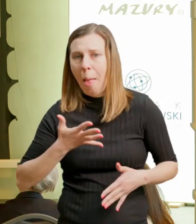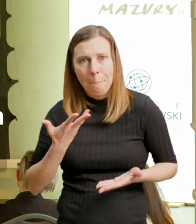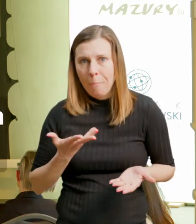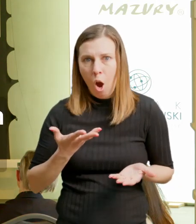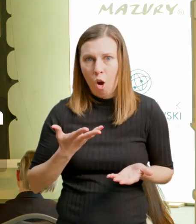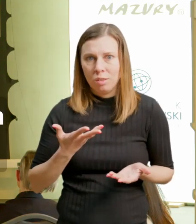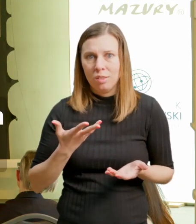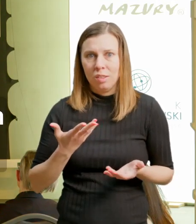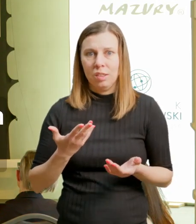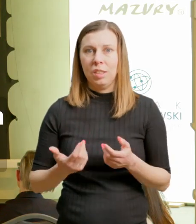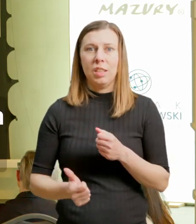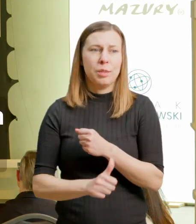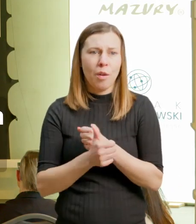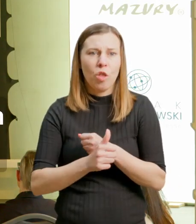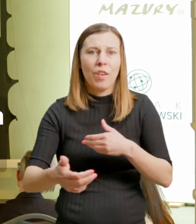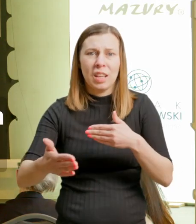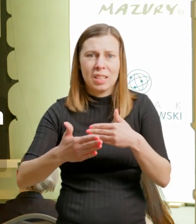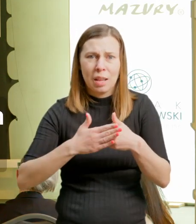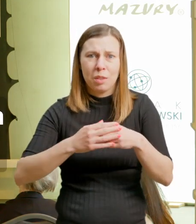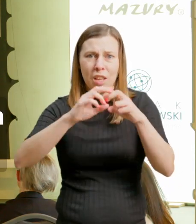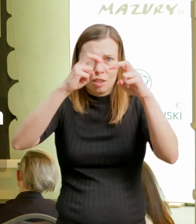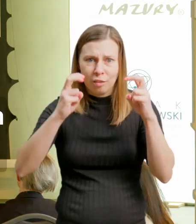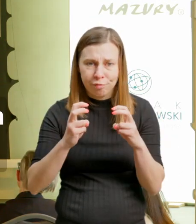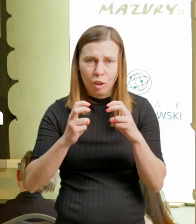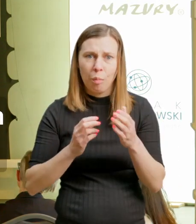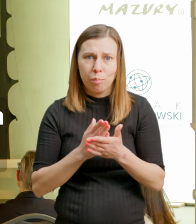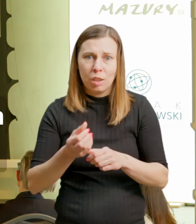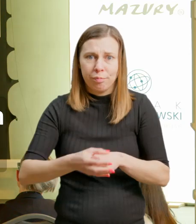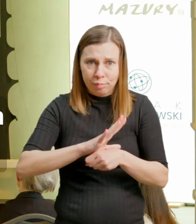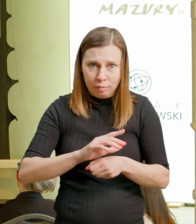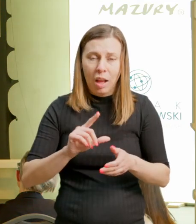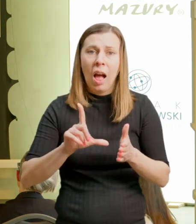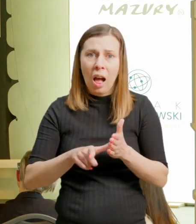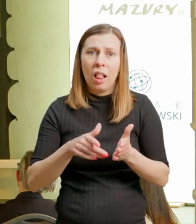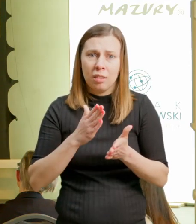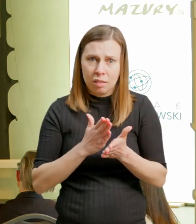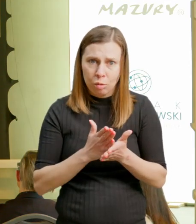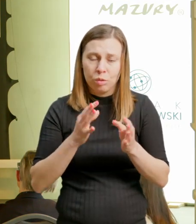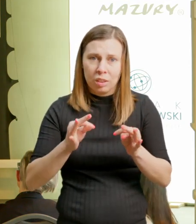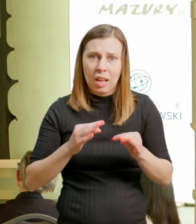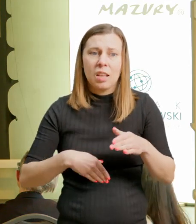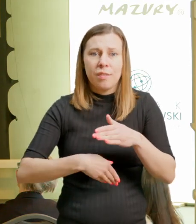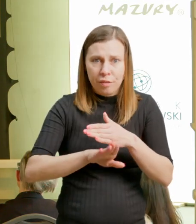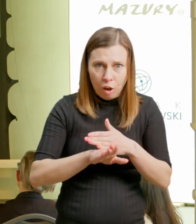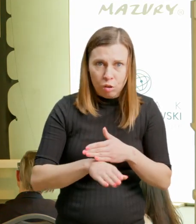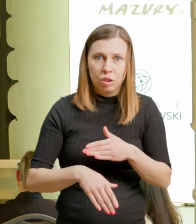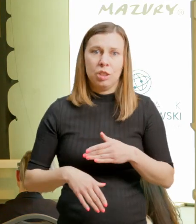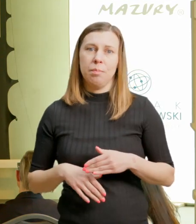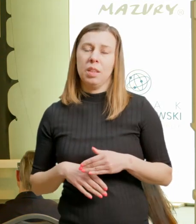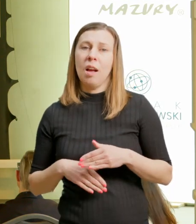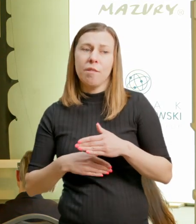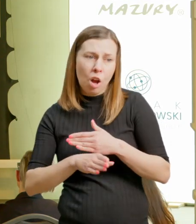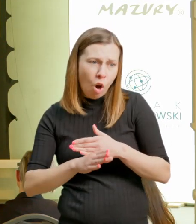emocji wrażeń spowodowanych właśnie takim zamknięciem w domu, więc teraz wychodzimy i wychodzimy ze wzmożoną siłą, czyli